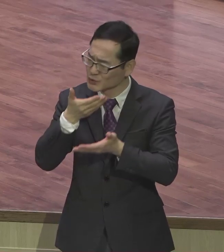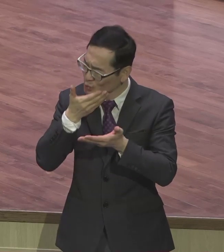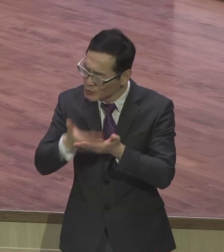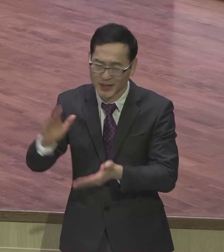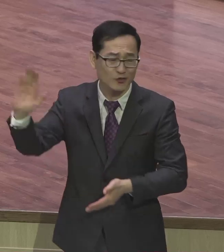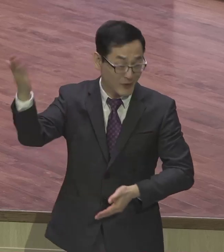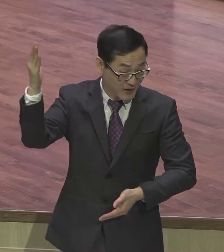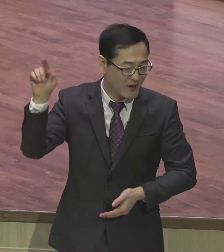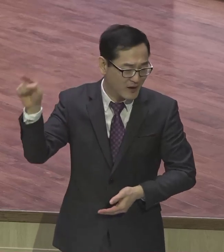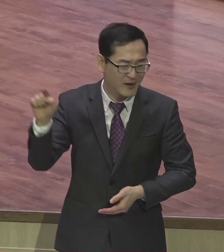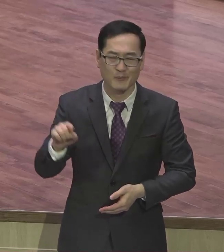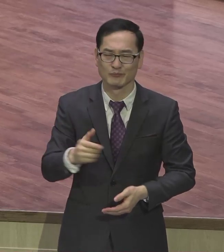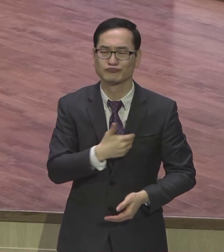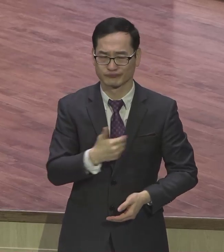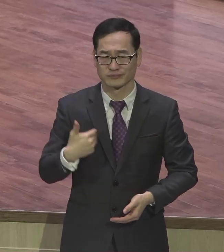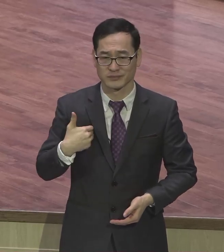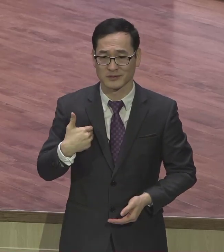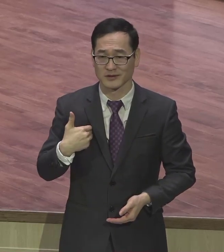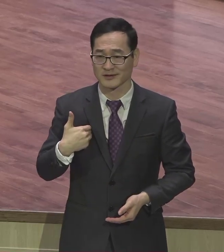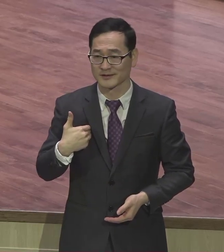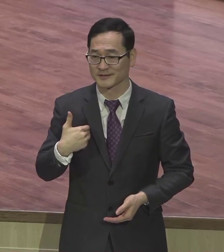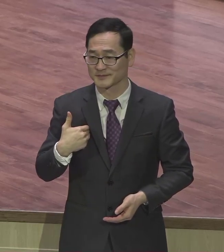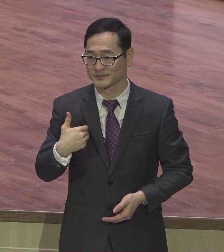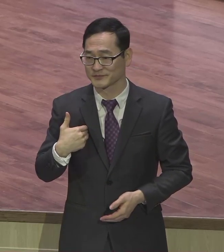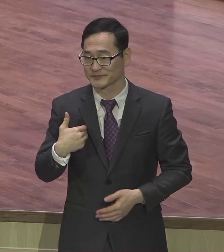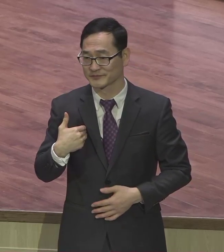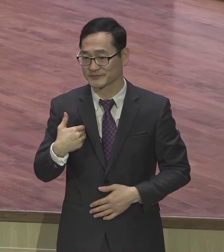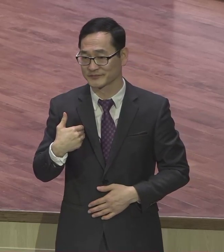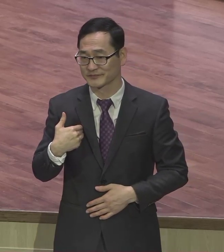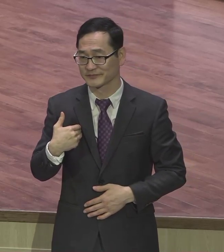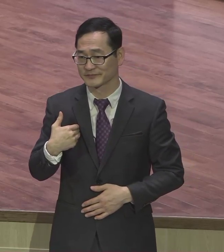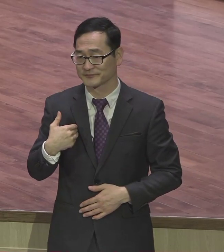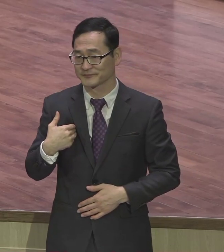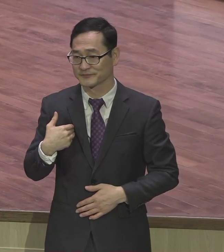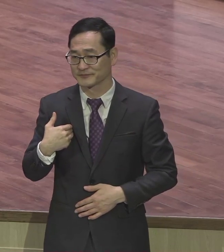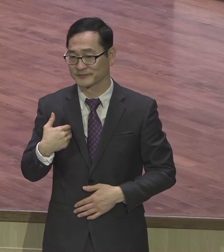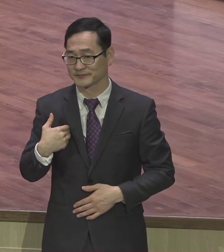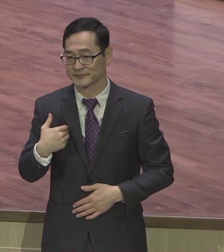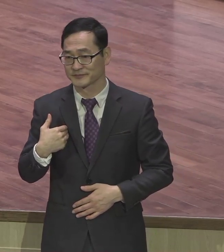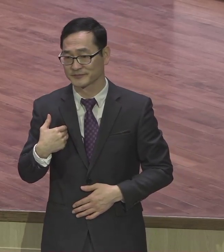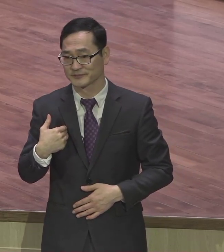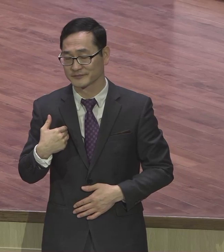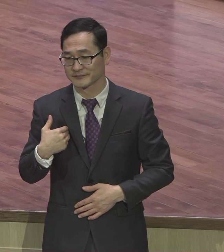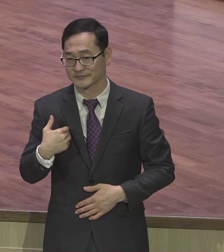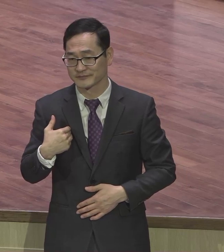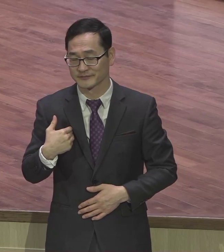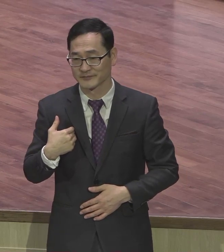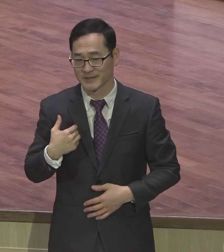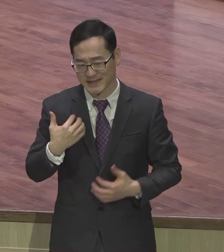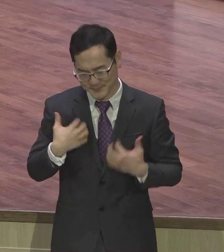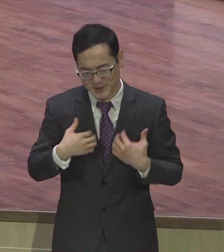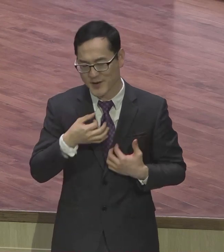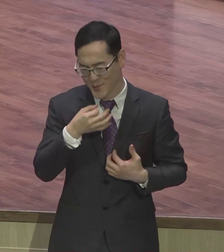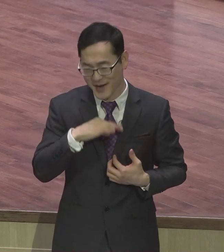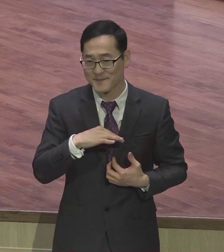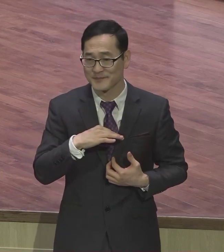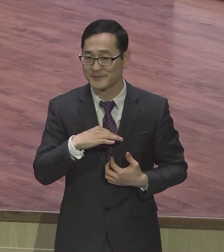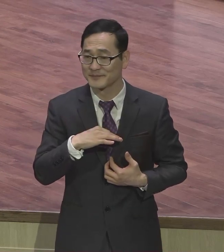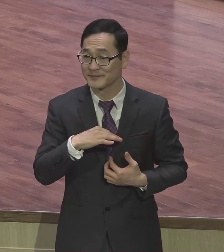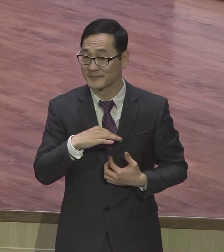그리스도가 나를 통해서 종기하게 되면 나는 끝난다 그래서 뭐라고 하겠어요? 내게 사는 것이